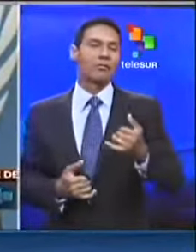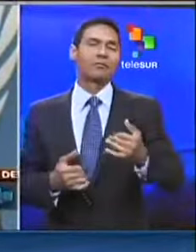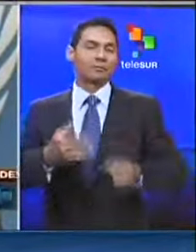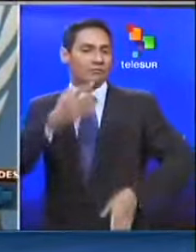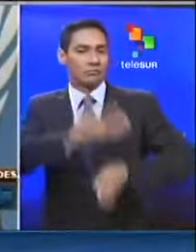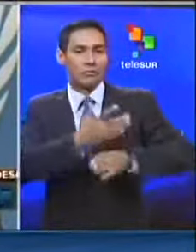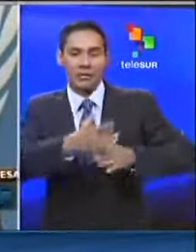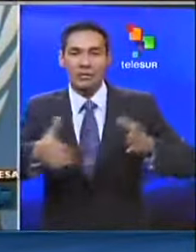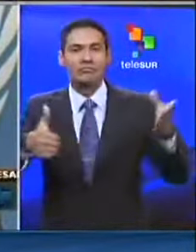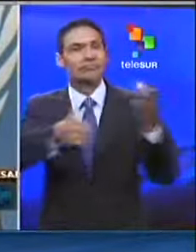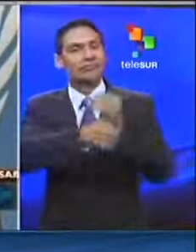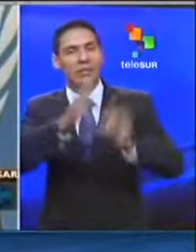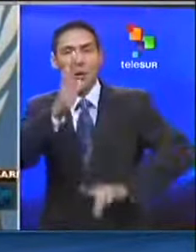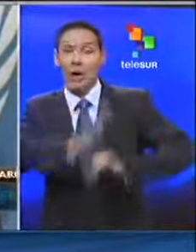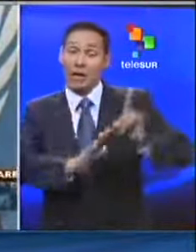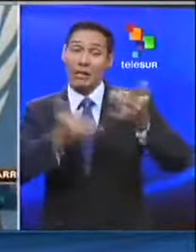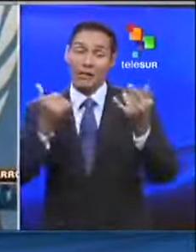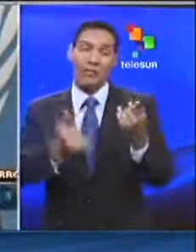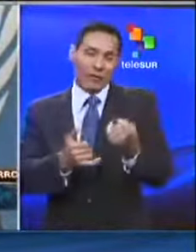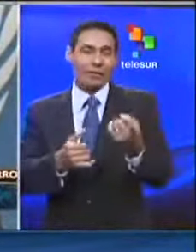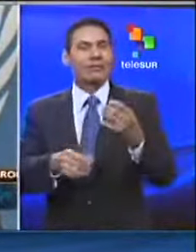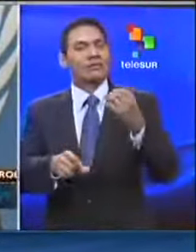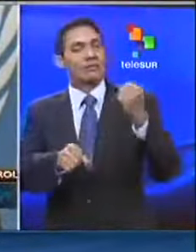avance, pero seguimos trabajando en eso.